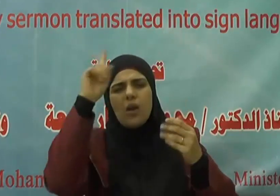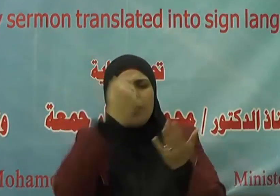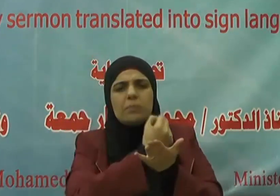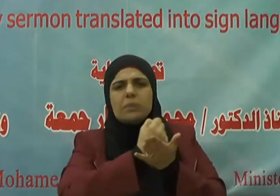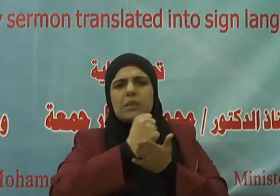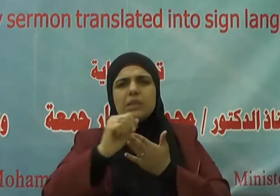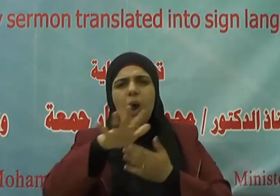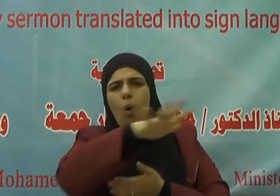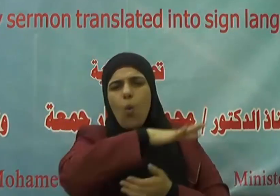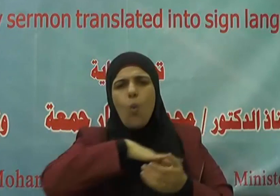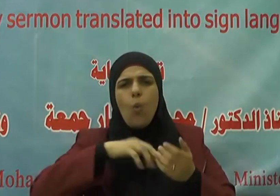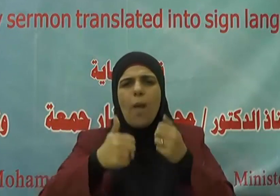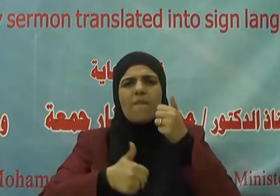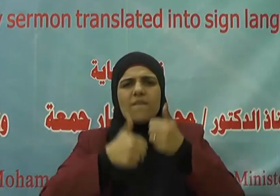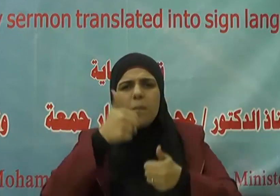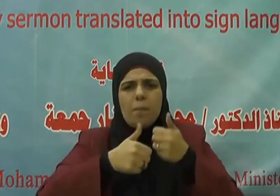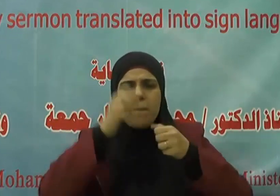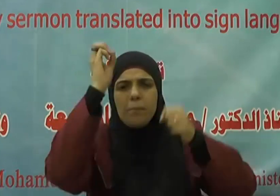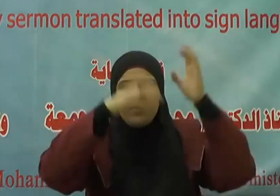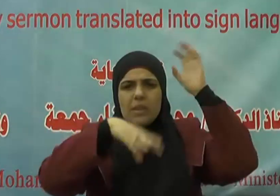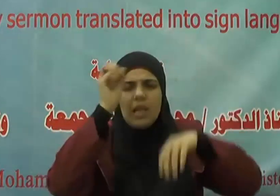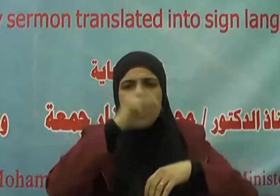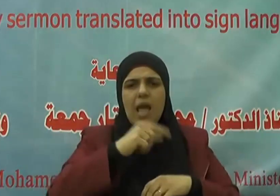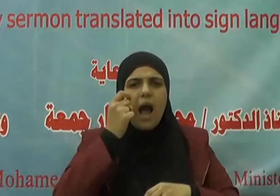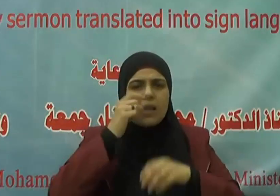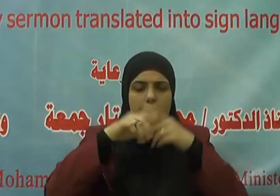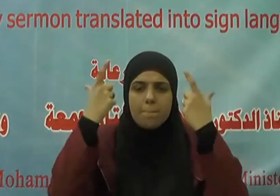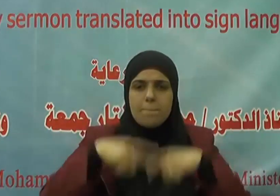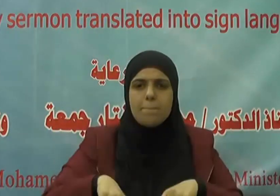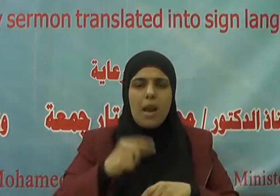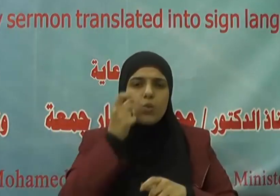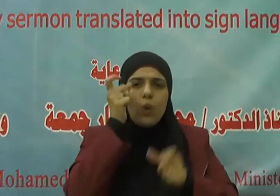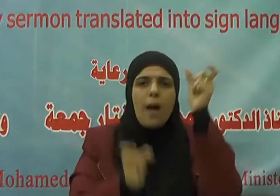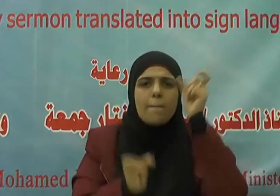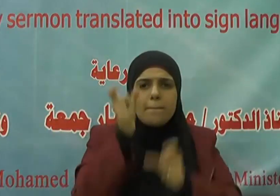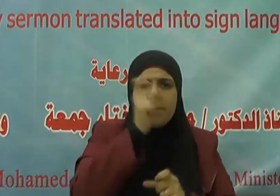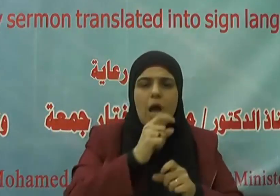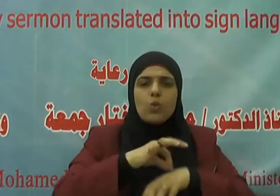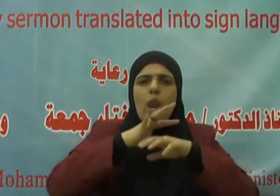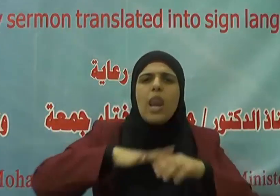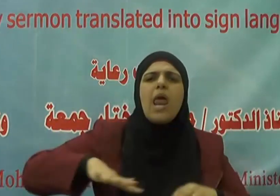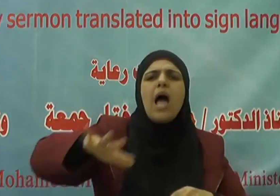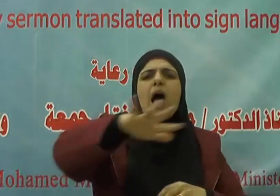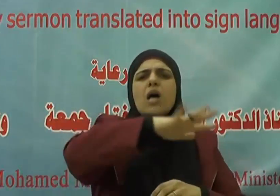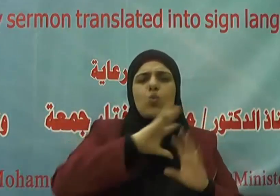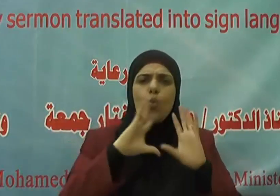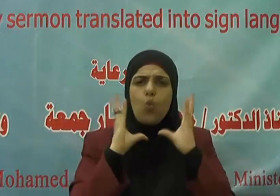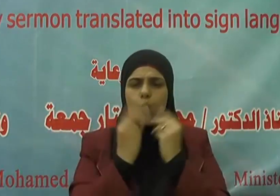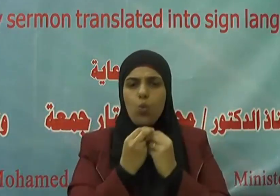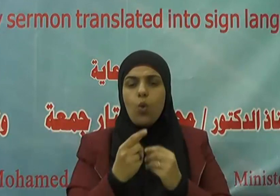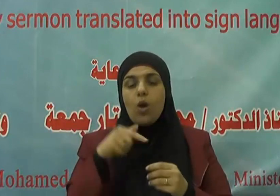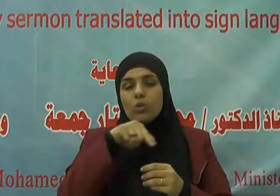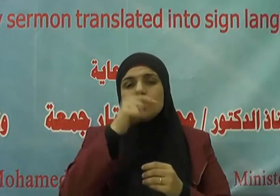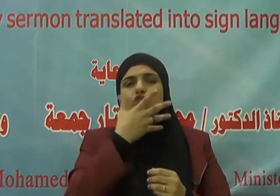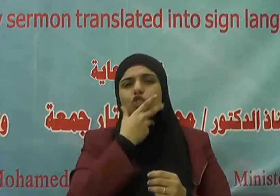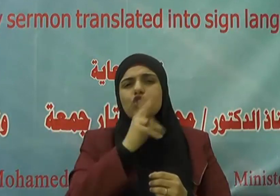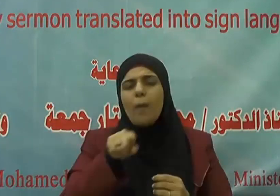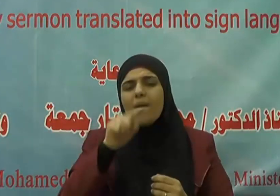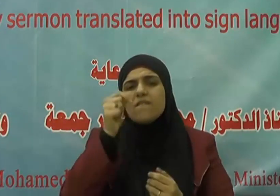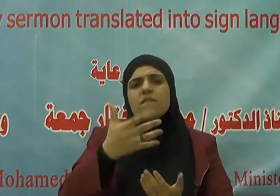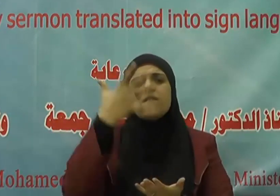عن البلاد والعباد والبشرية جمعاء وأن تكون فرصة